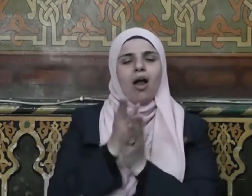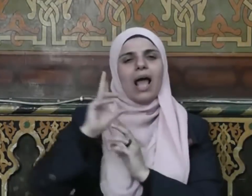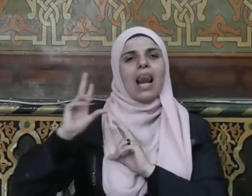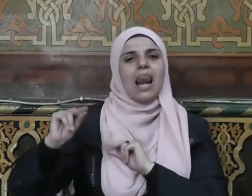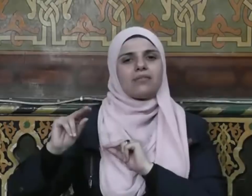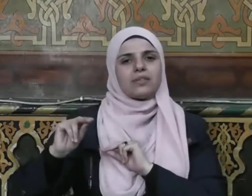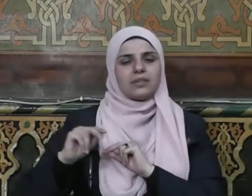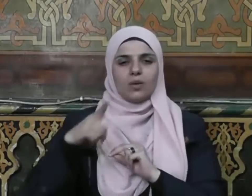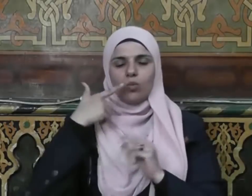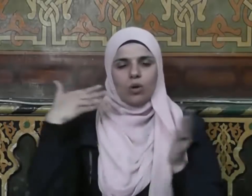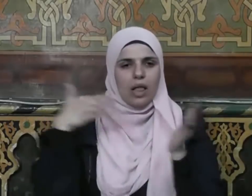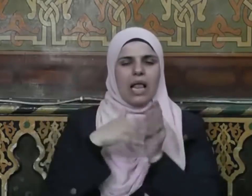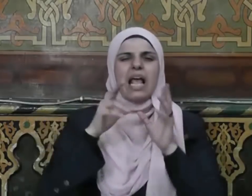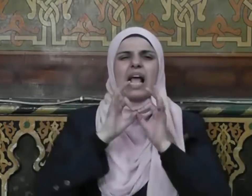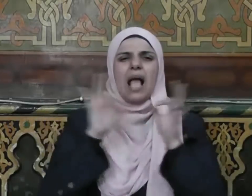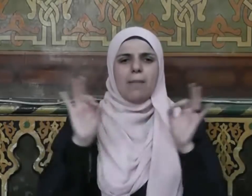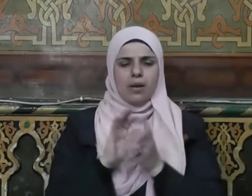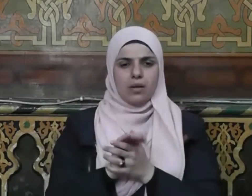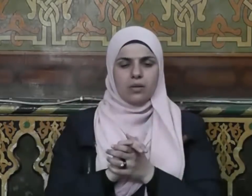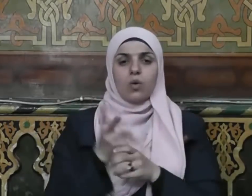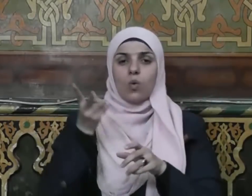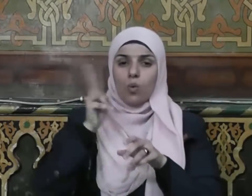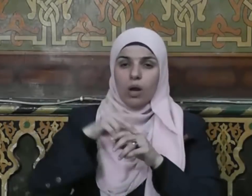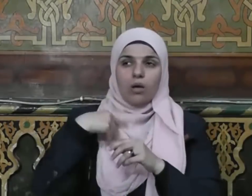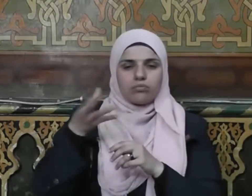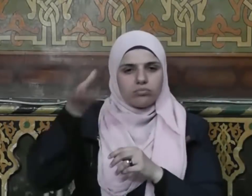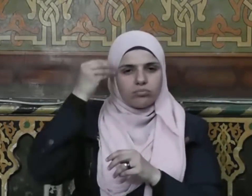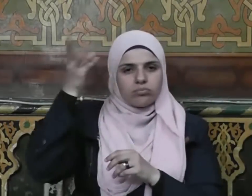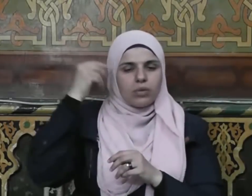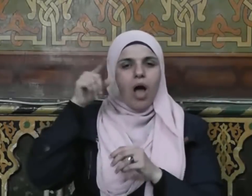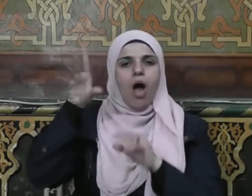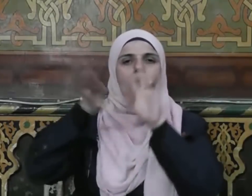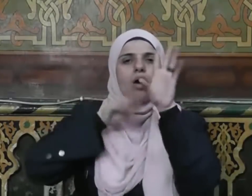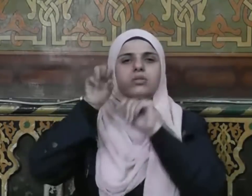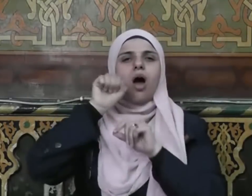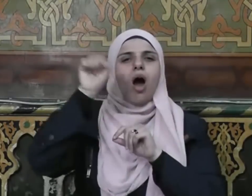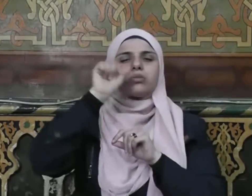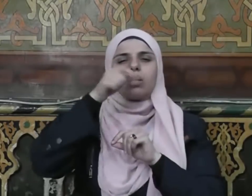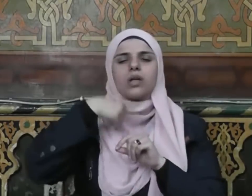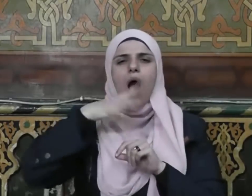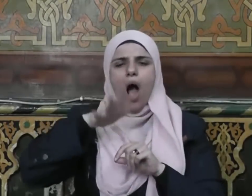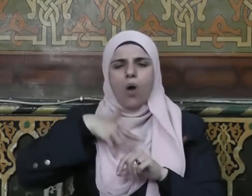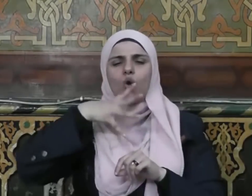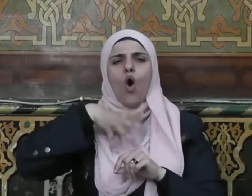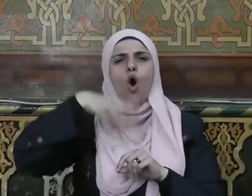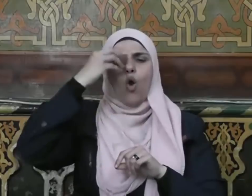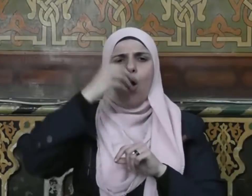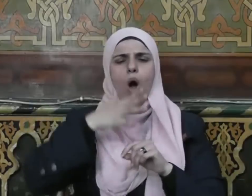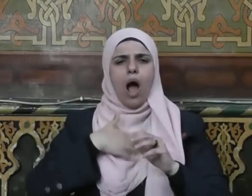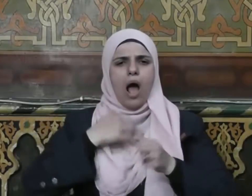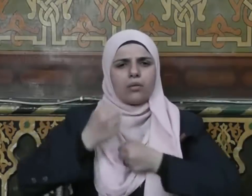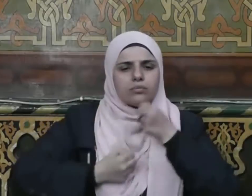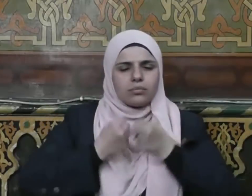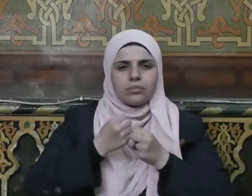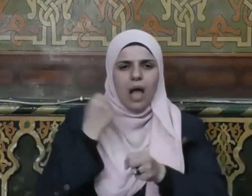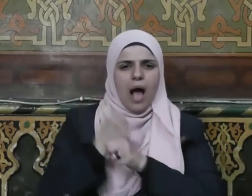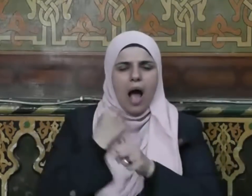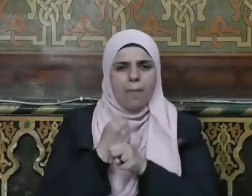ونقتفي أثرهم ونستلهم من سيرتهم روح التطحية والبذل والعطاء